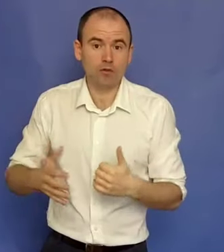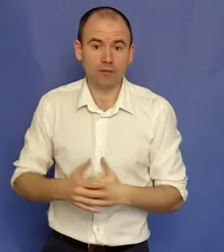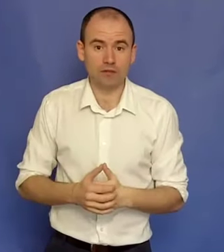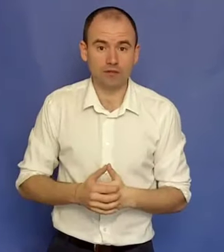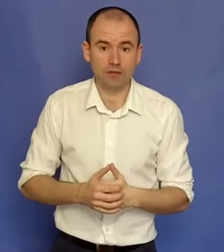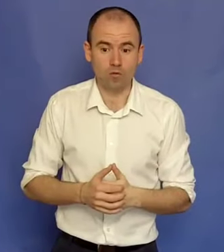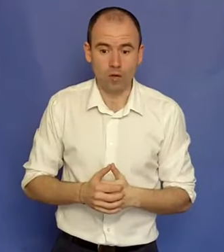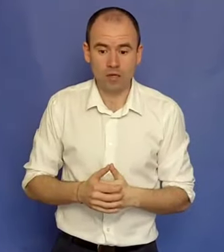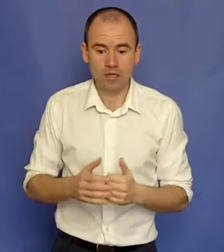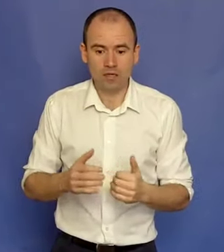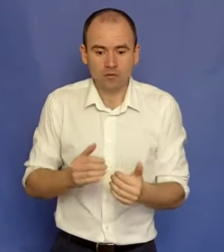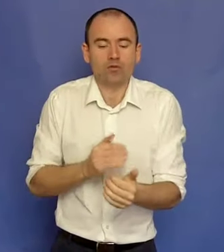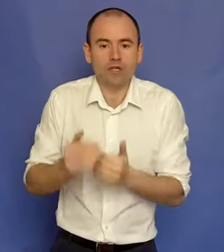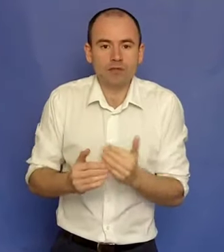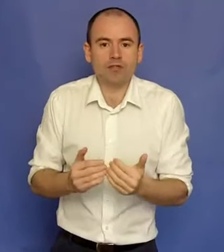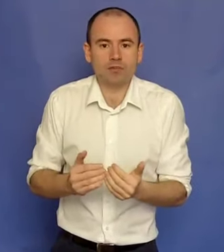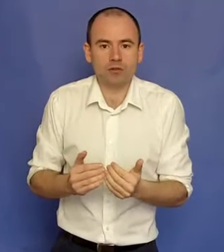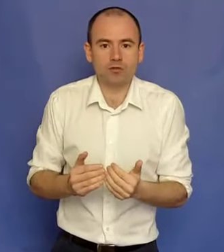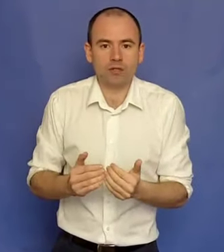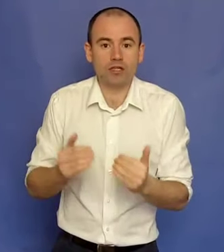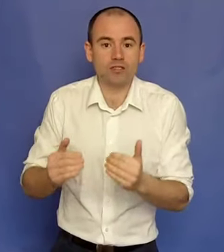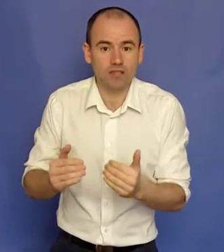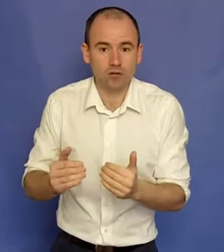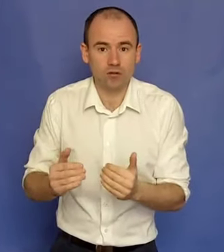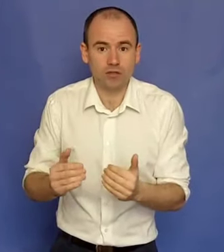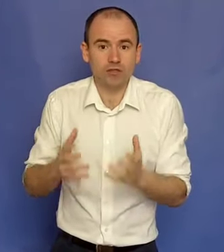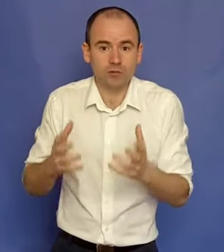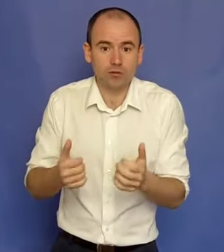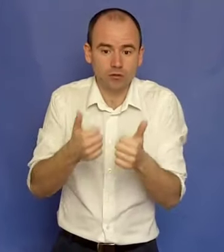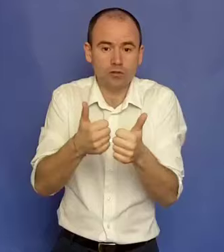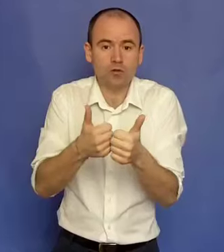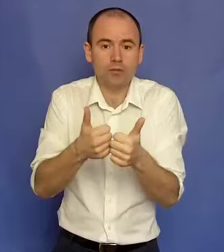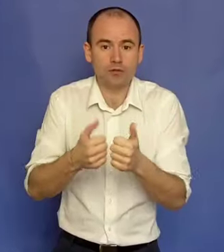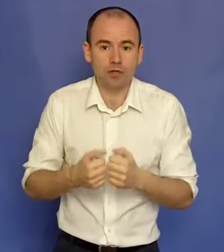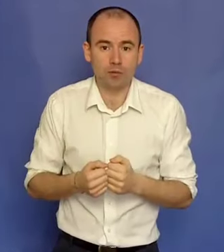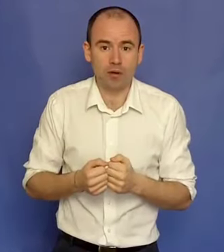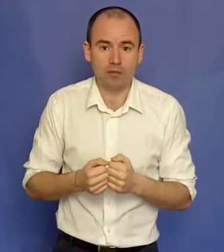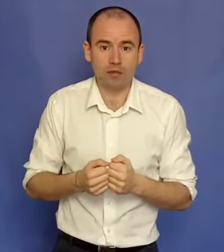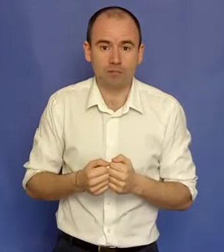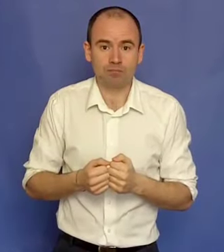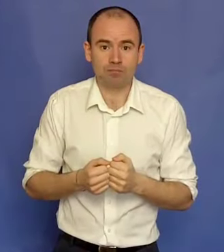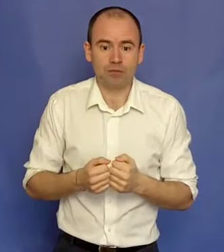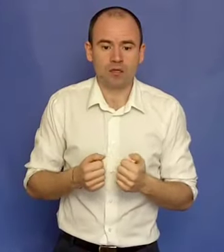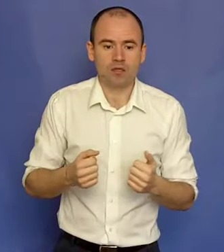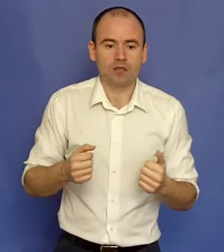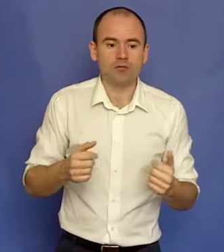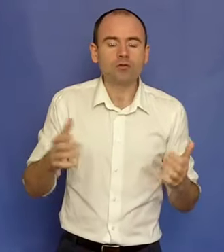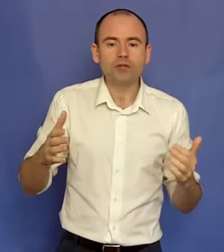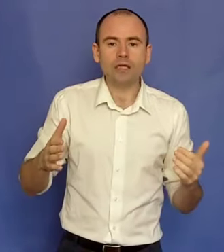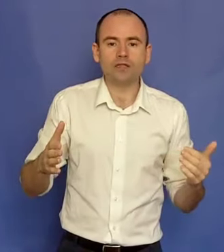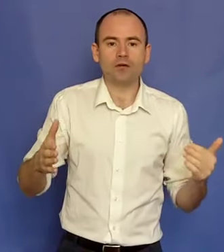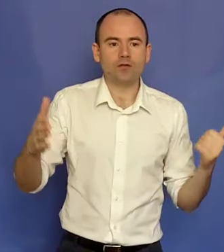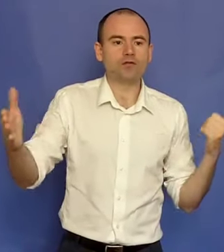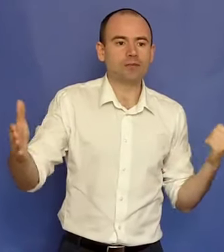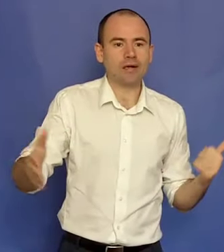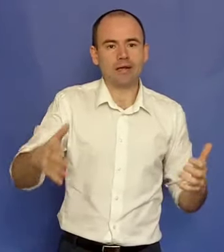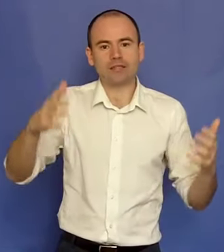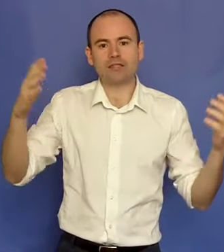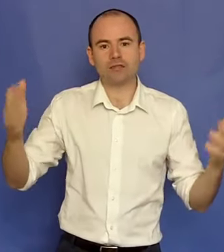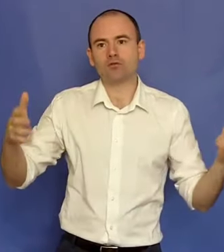mulți bani decât faci acum, tu începi, ești începător, ești la zero, ești la început, ești o singură persoană, probabil. Nu te uita la ce face o firmă care are 50,